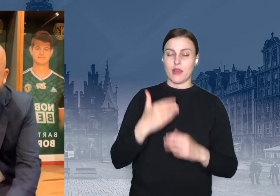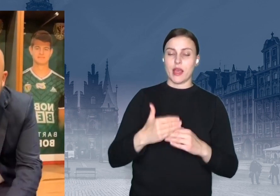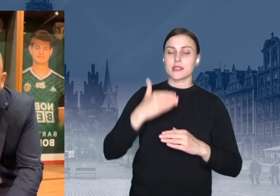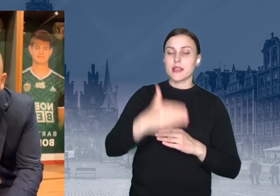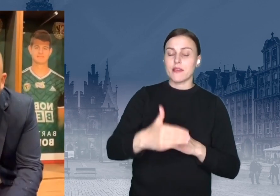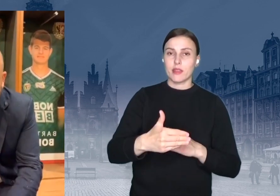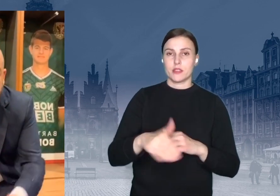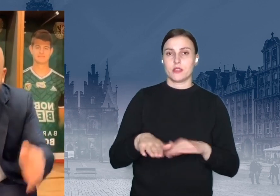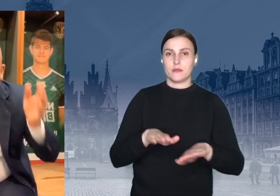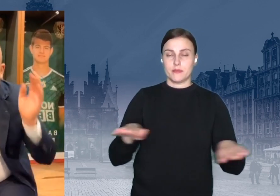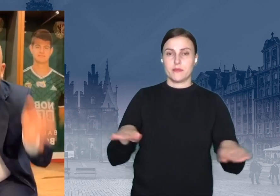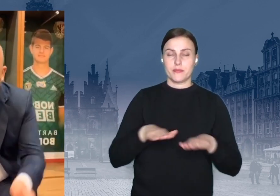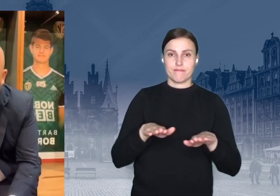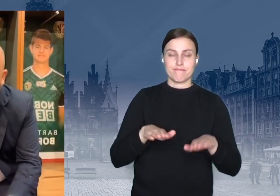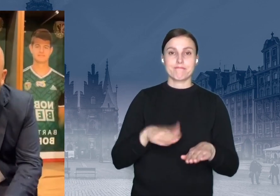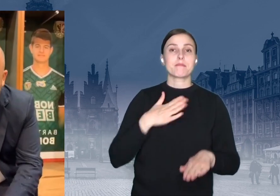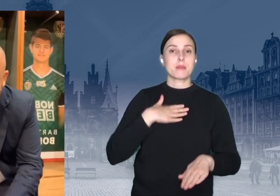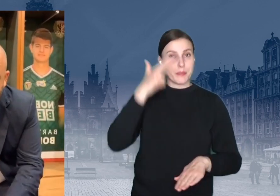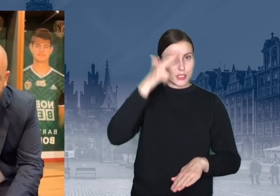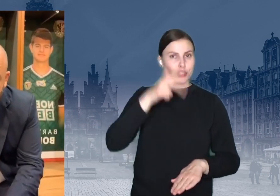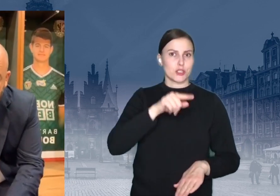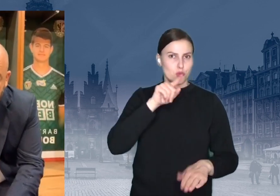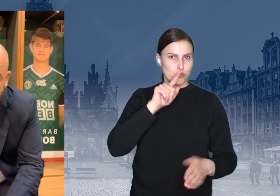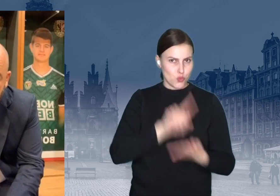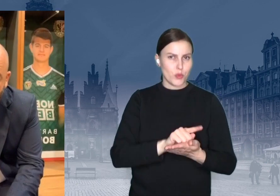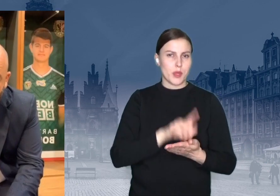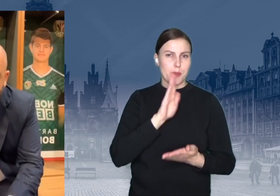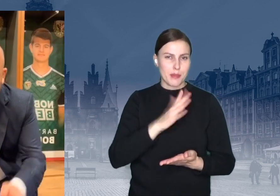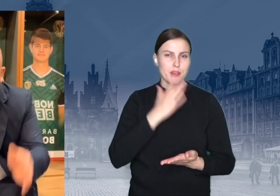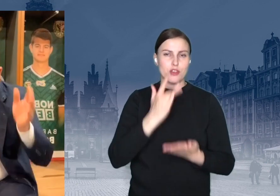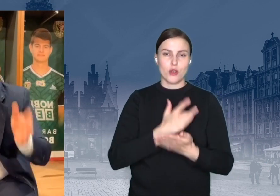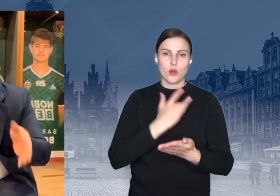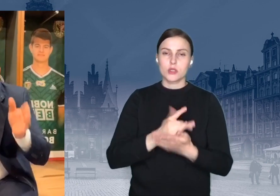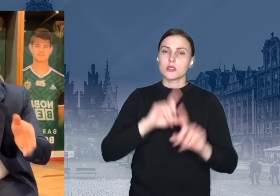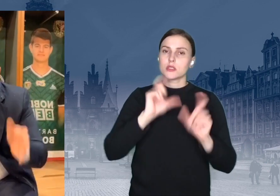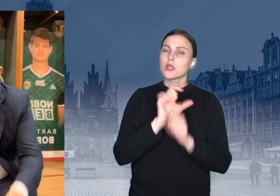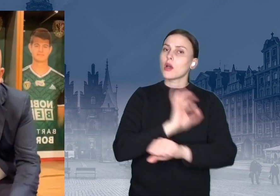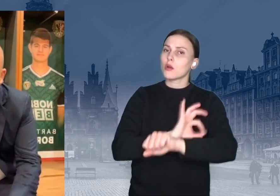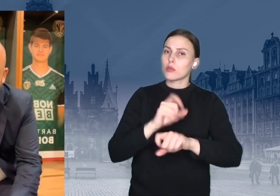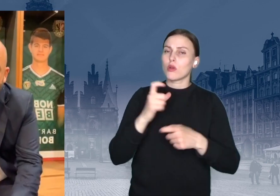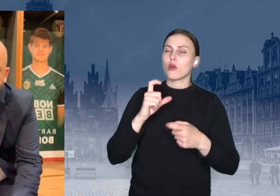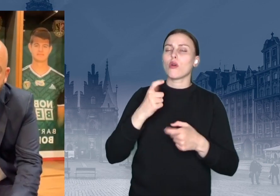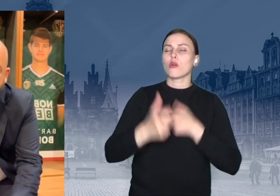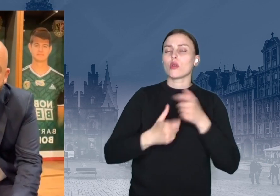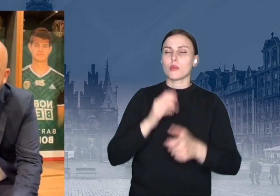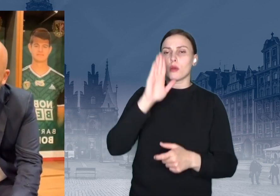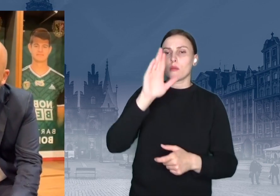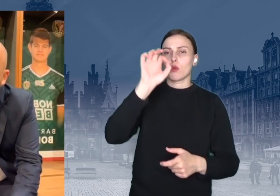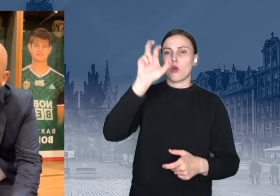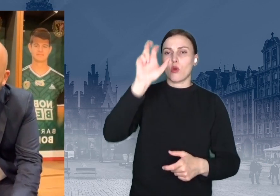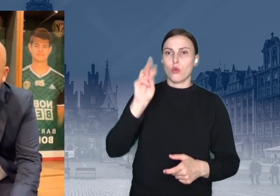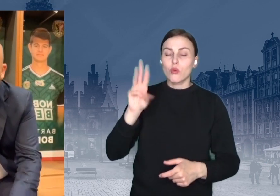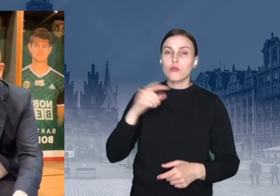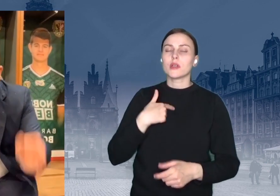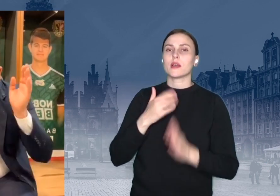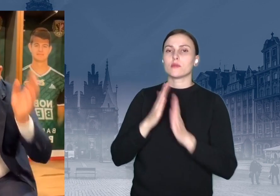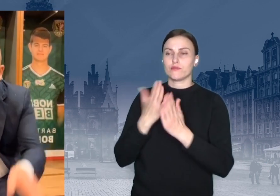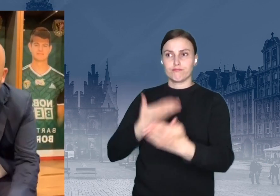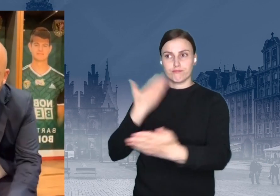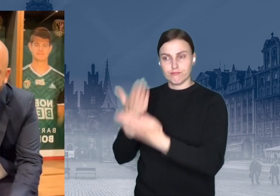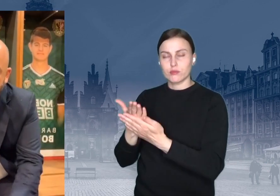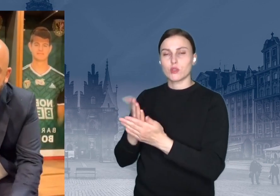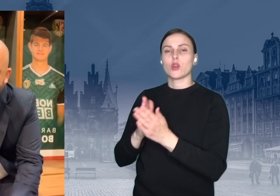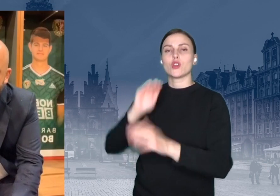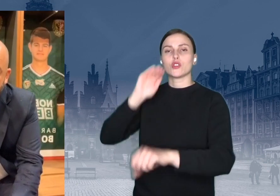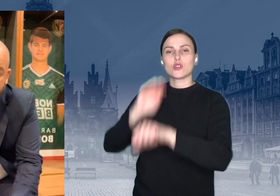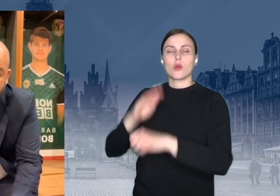sezonie Wam z nich skorzystać. Robimy projekt basenu cały czas na Brochów. Już w tej chwili składamy pozwolenie na budowę. Docelowo